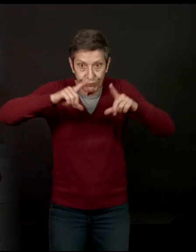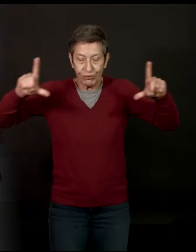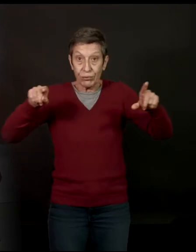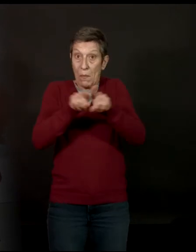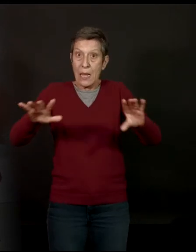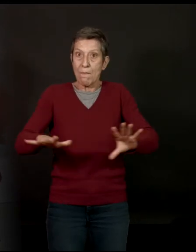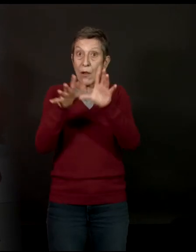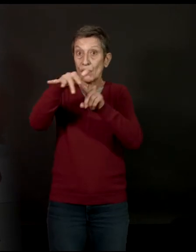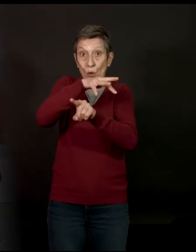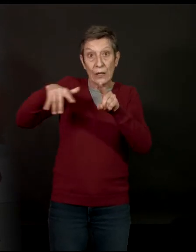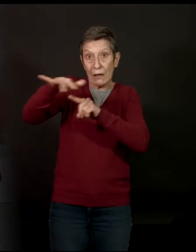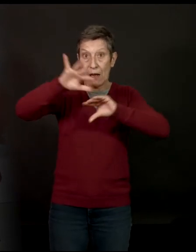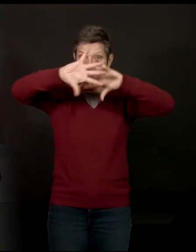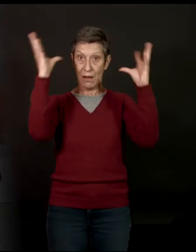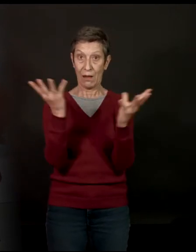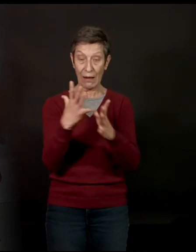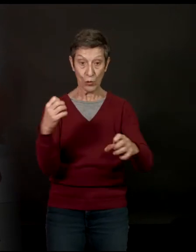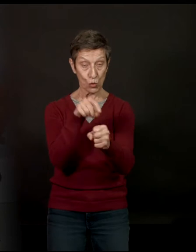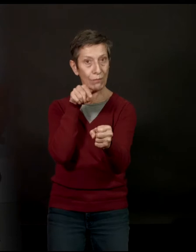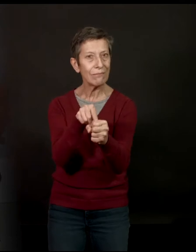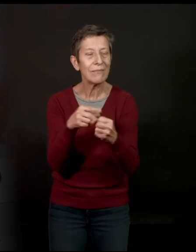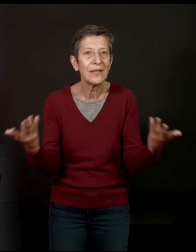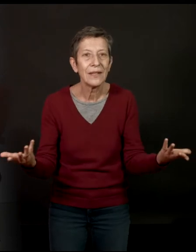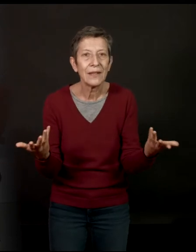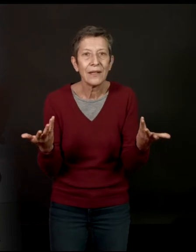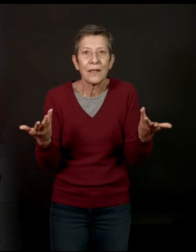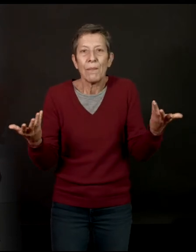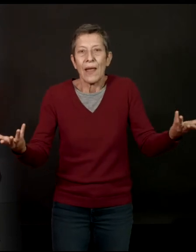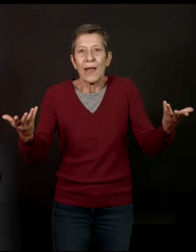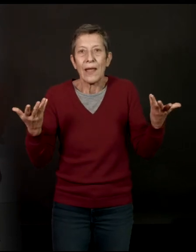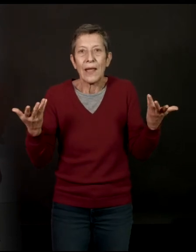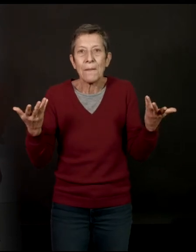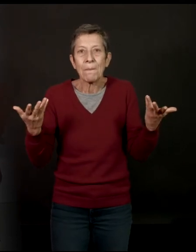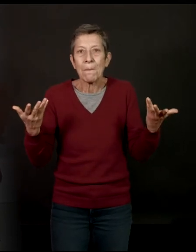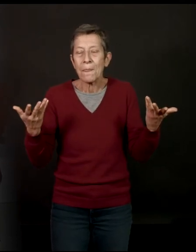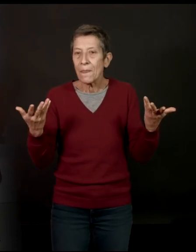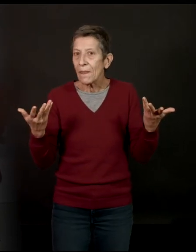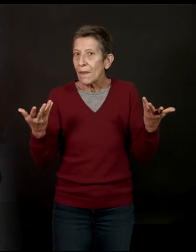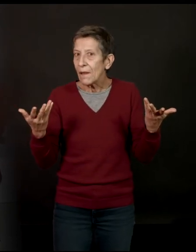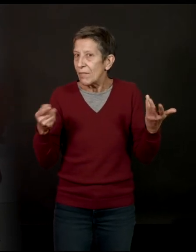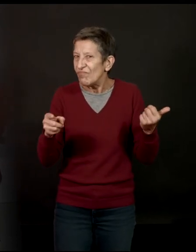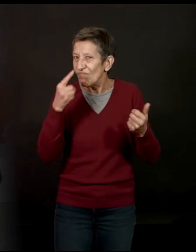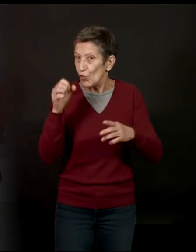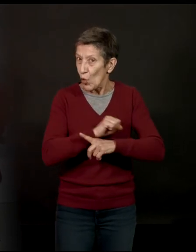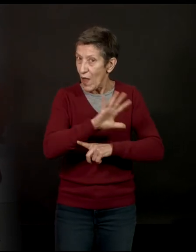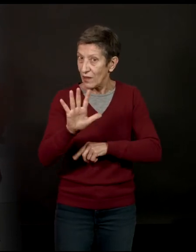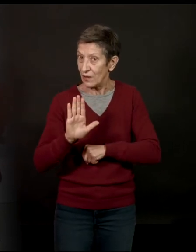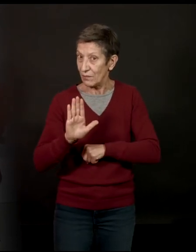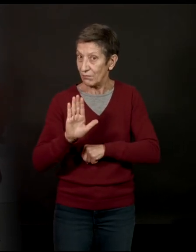-ce que vous pensez que c'est effectivement une tendance qui caractérise un petit peu le journalisme aujourd